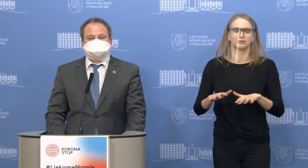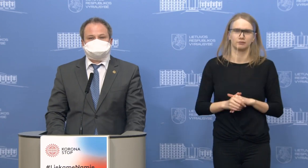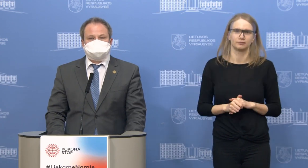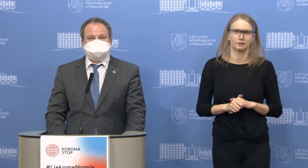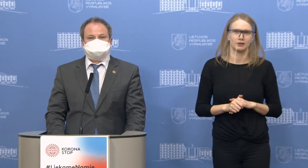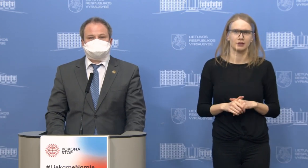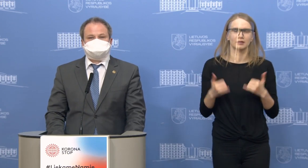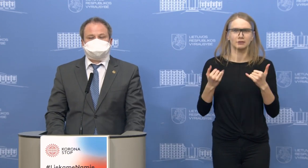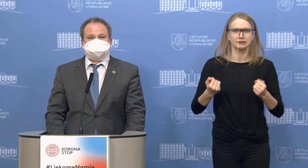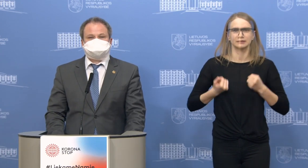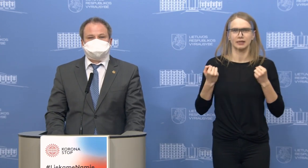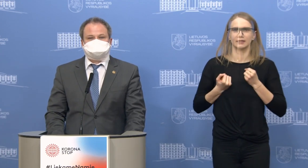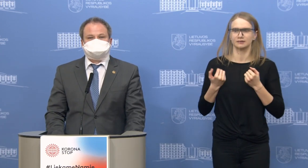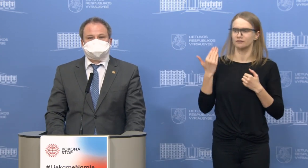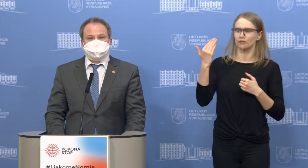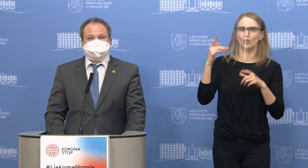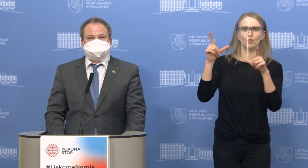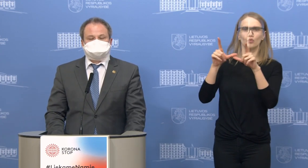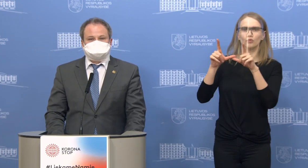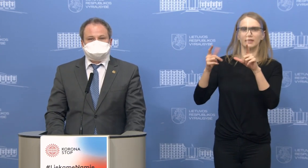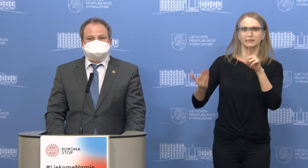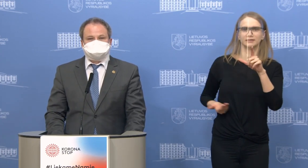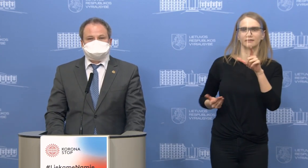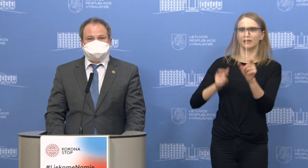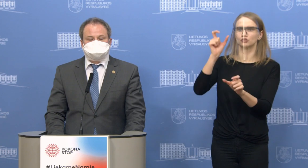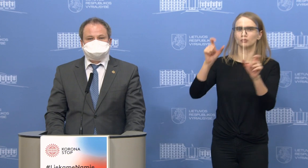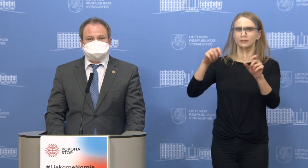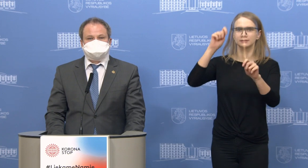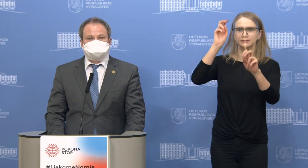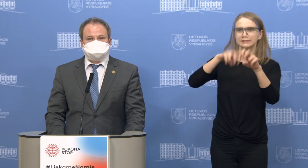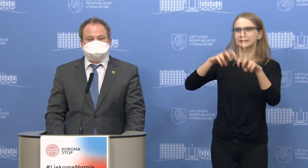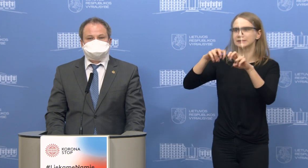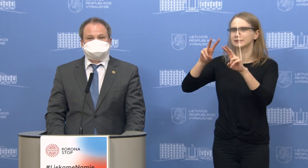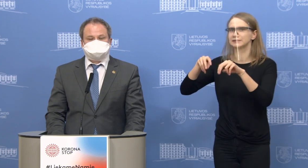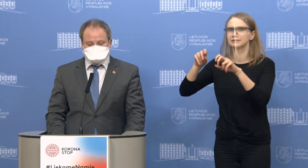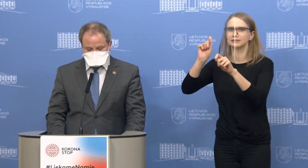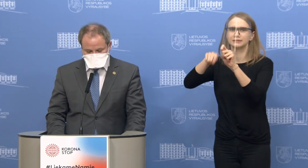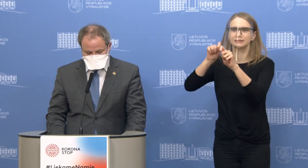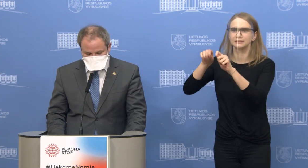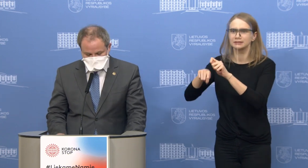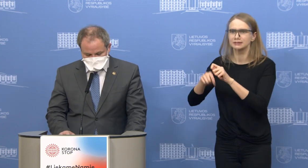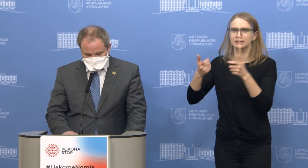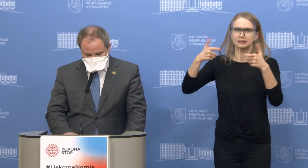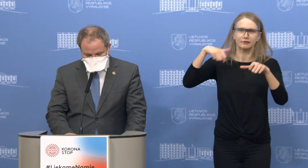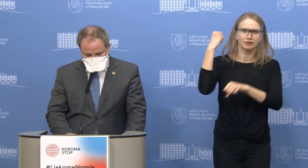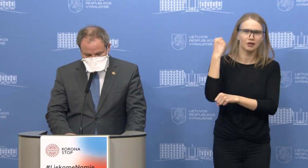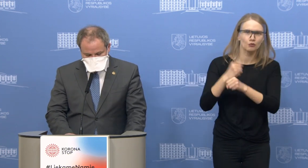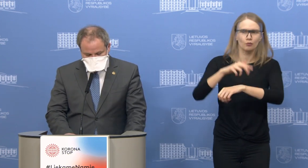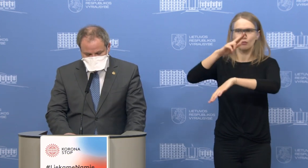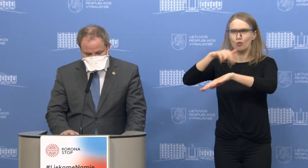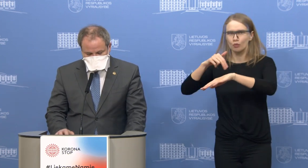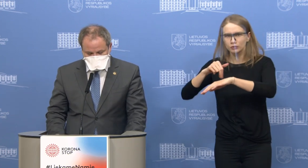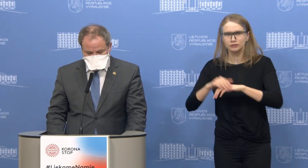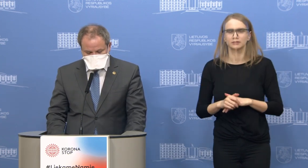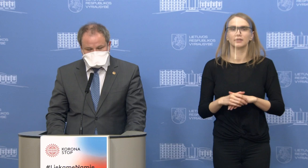ištirti maksimaliai ūkmergės gyventojus. Kad užtikrinti apsaugos priemonės, medicam, pareigūnams, vai valdybės darbuotojams. Tai štai